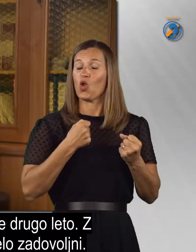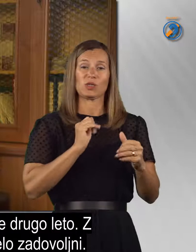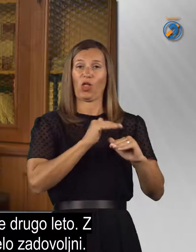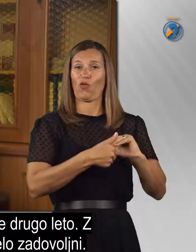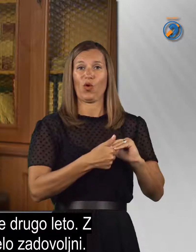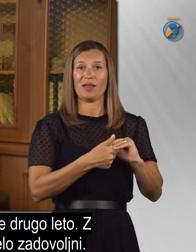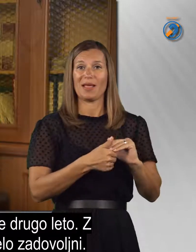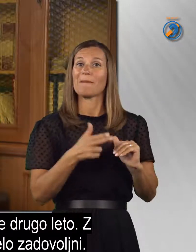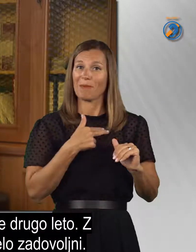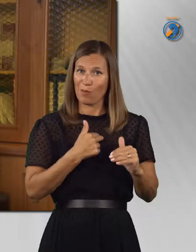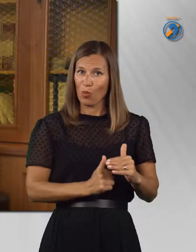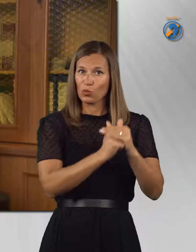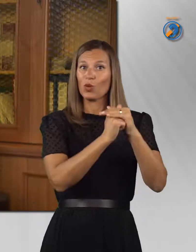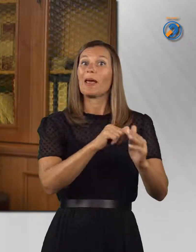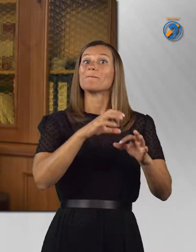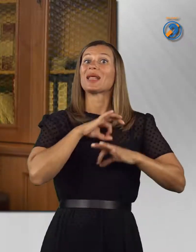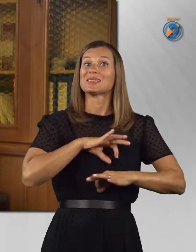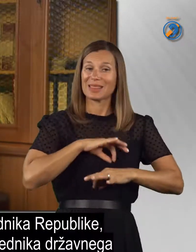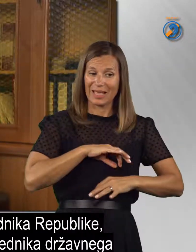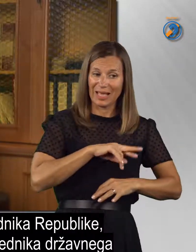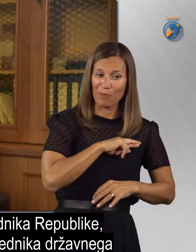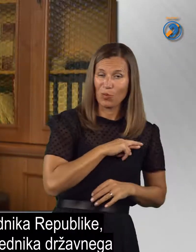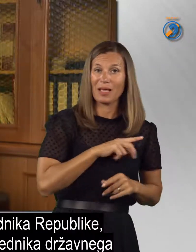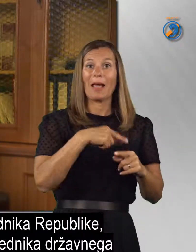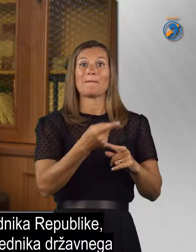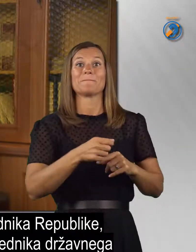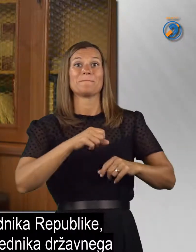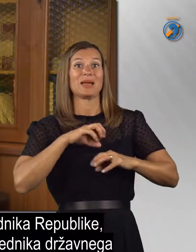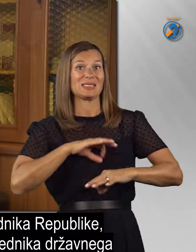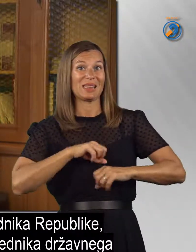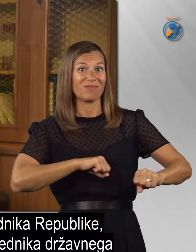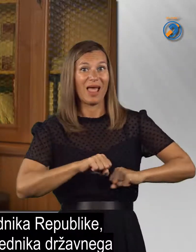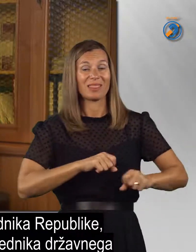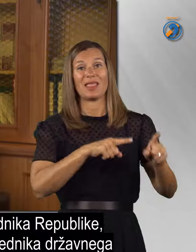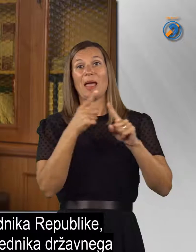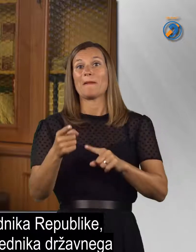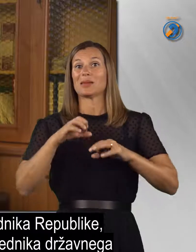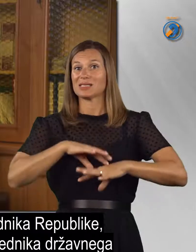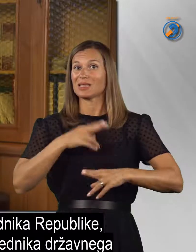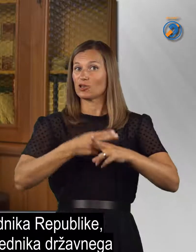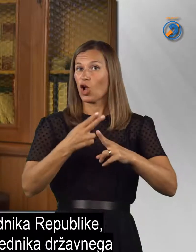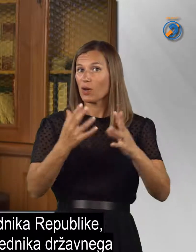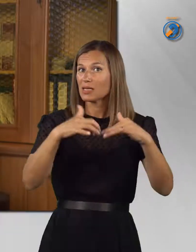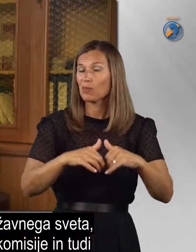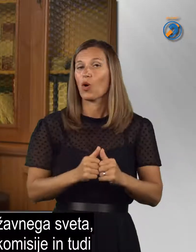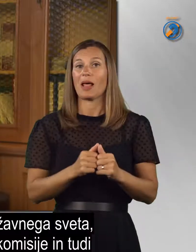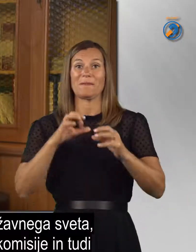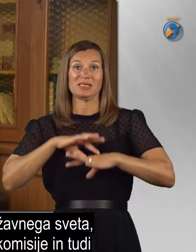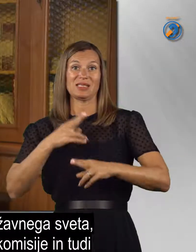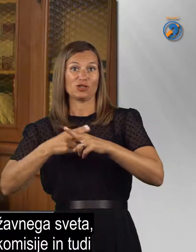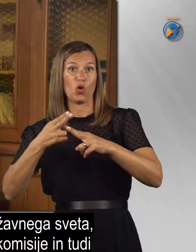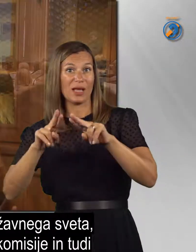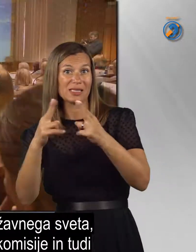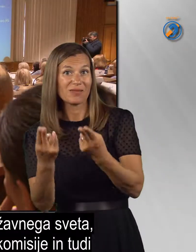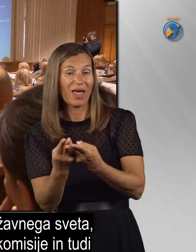politike smo zelo zadovoljni. Imamo podporo predsednika Republike, predsednika vlade, predsednika državnega zbora,